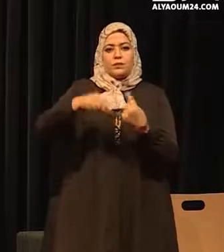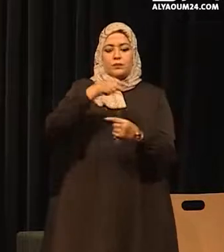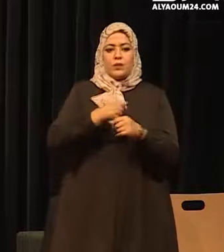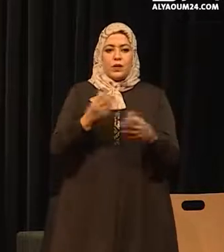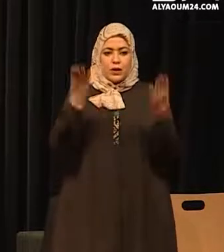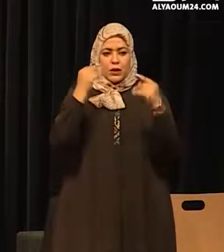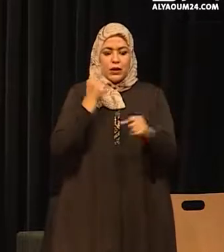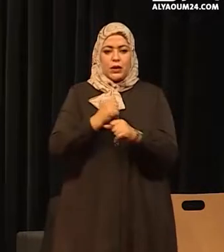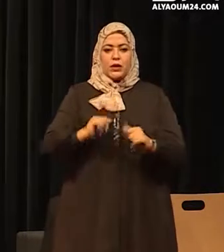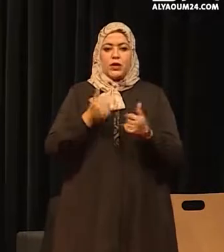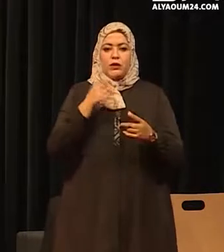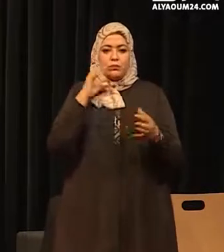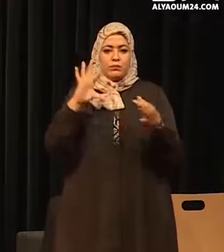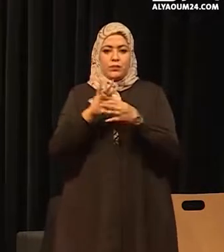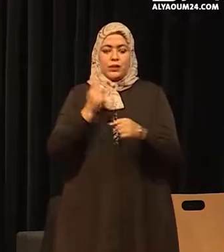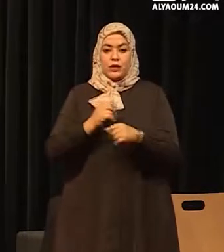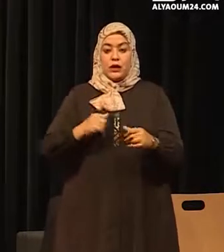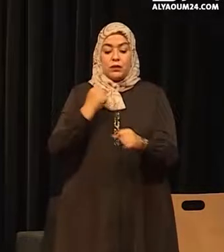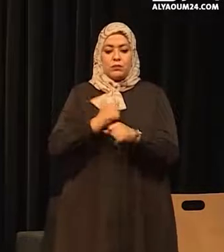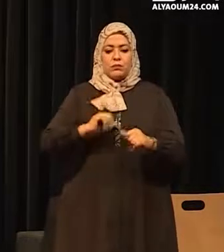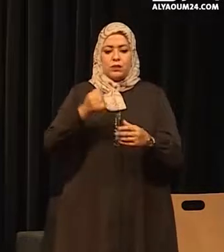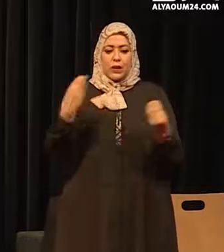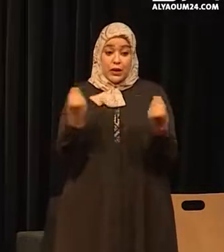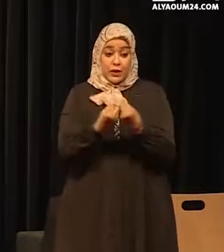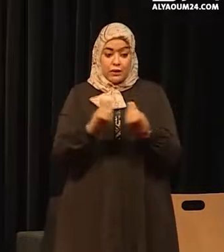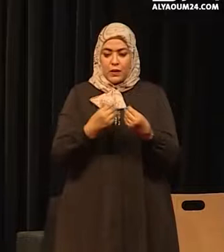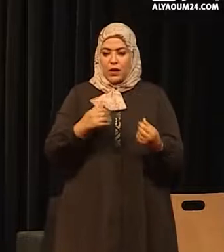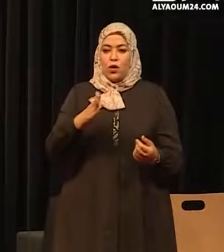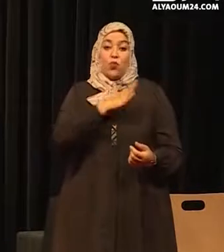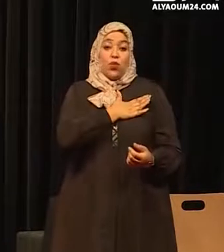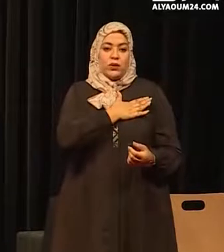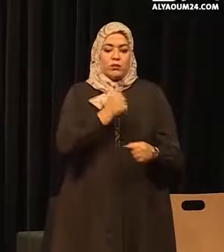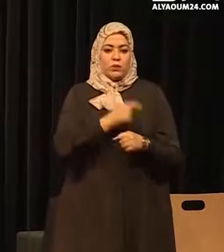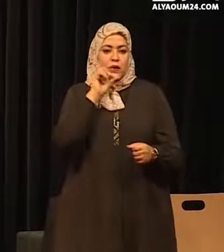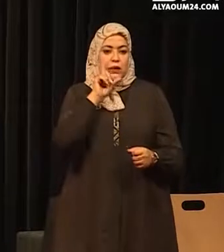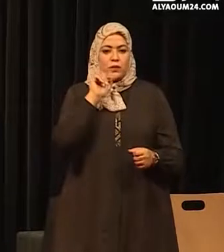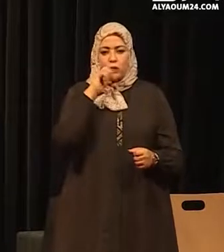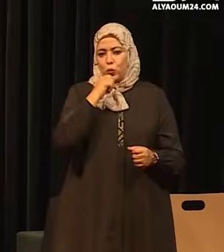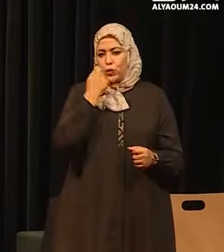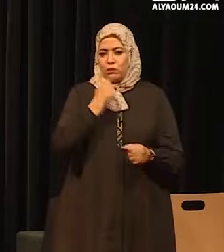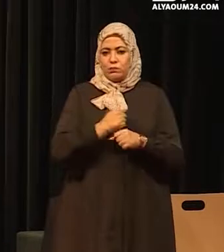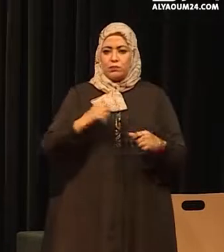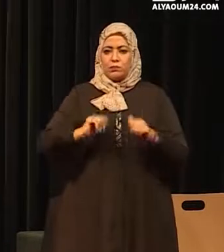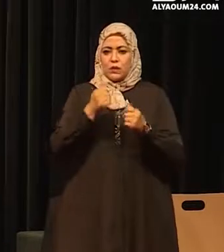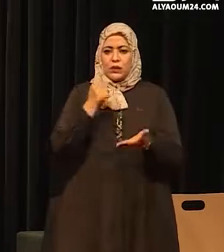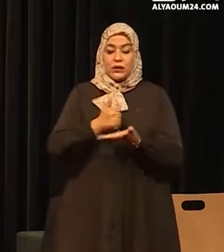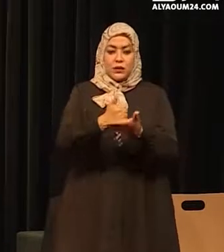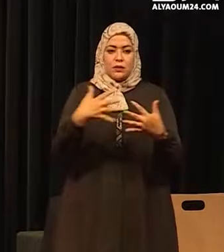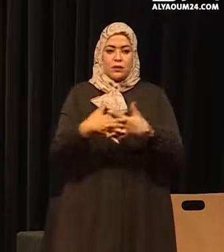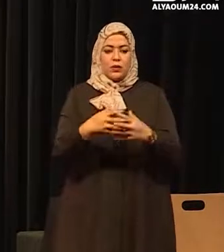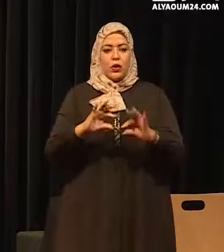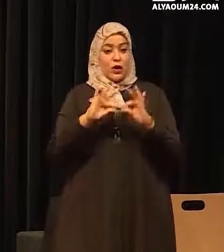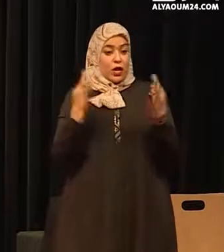مدخلا بتجميد الخدمات وتقريبها من المواطنات والمواطنين بما فيها الخدمات مقدمة